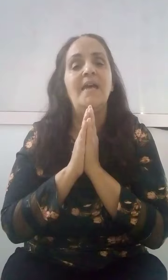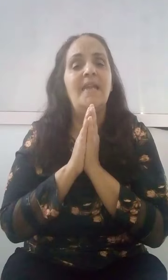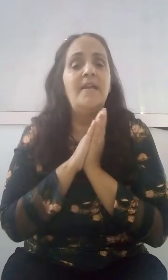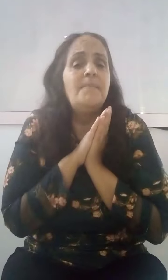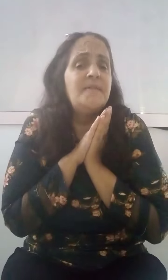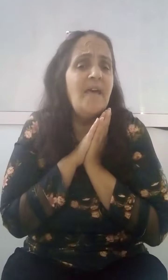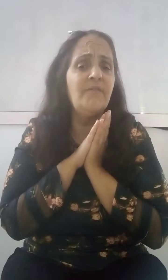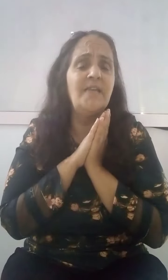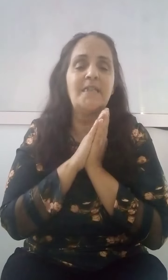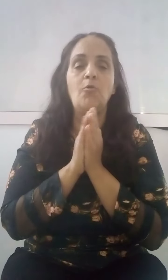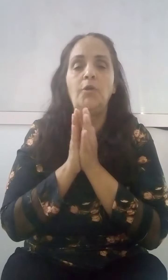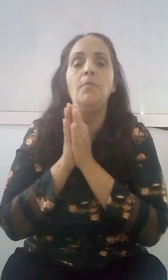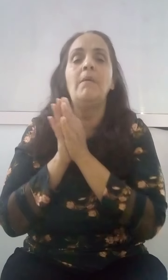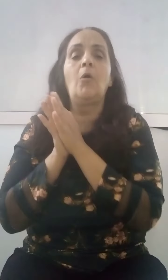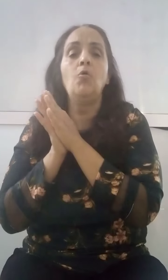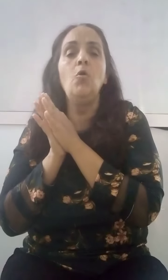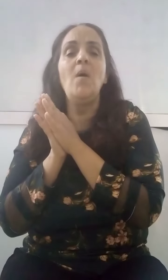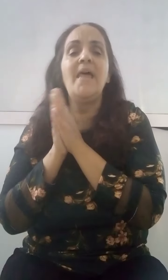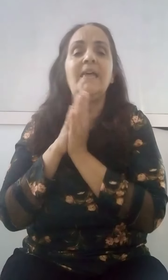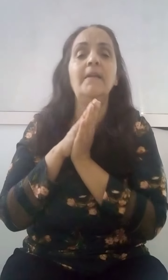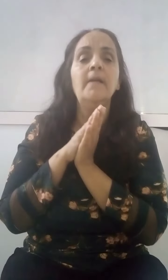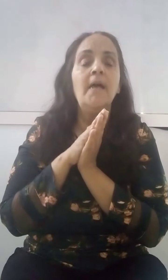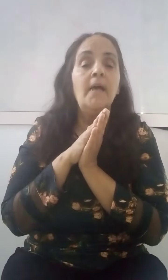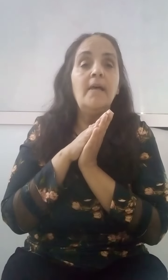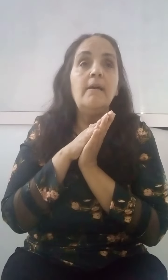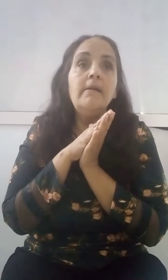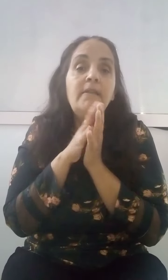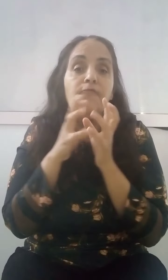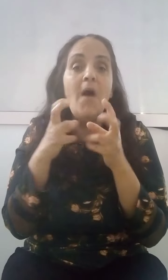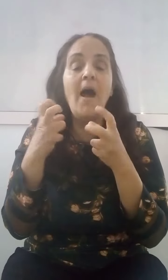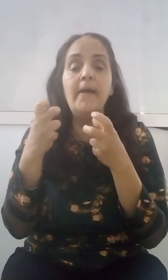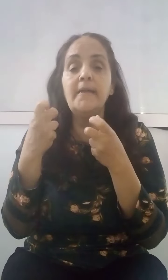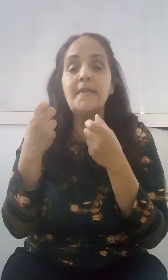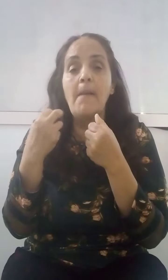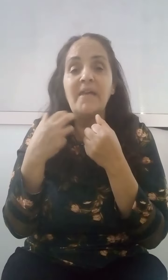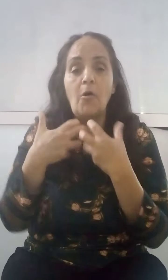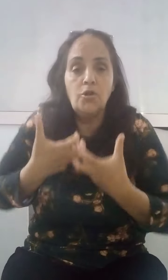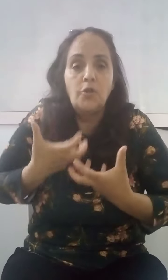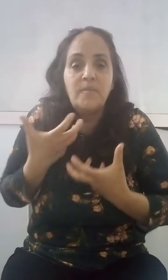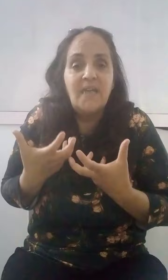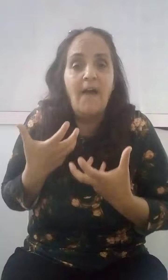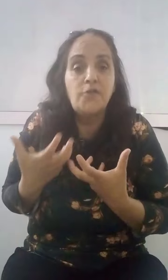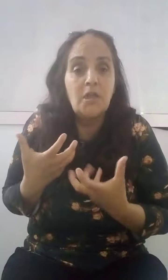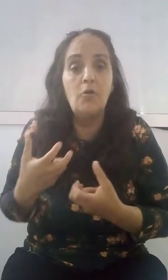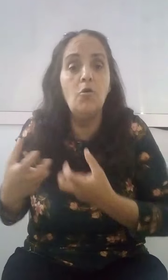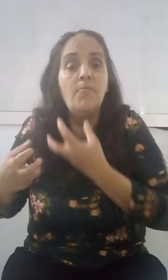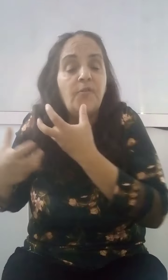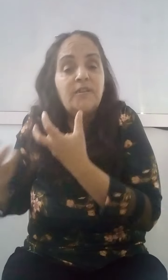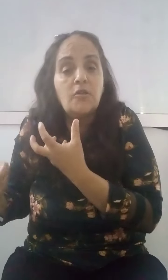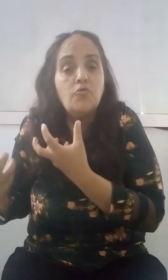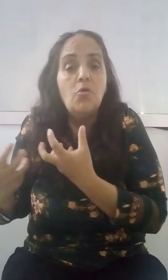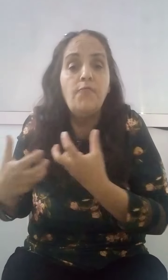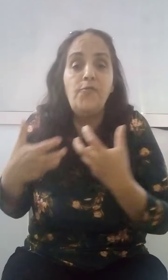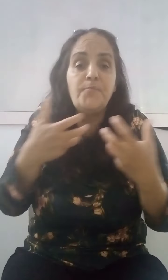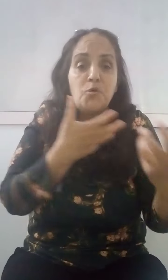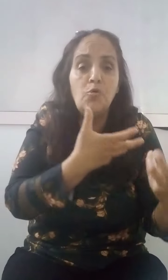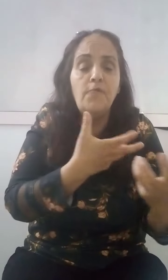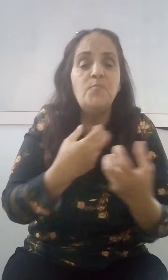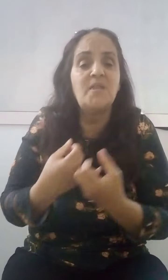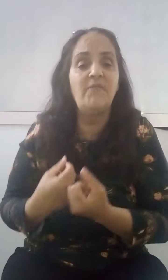هناك الكثير من الناس يقولون لكنه يكون هناك الكثير من الأم أو حدث لهم مع الكثير